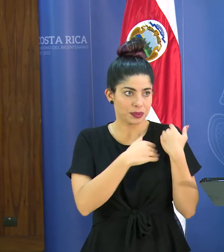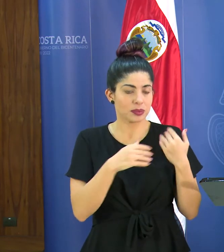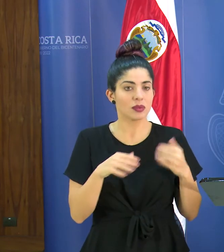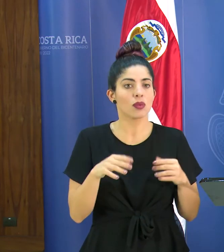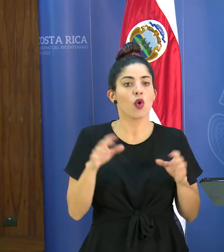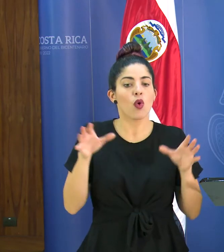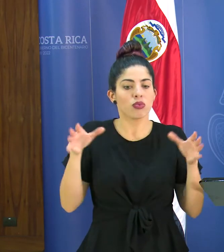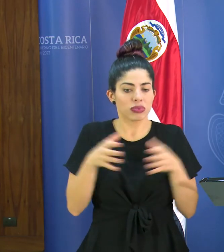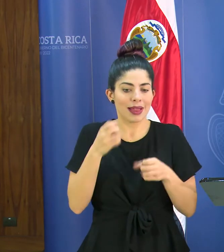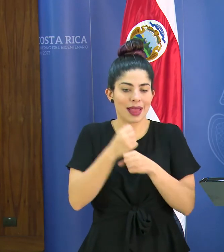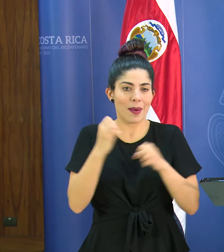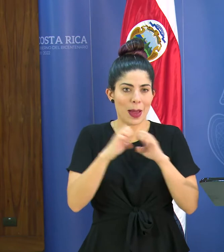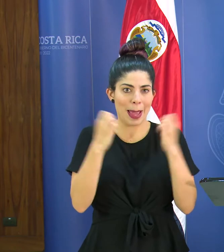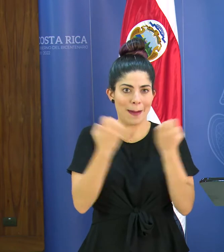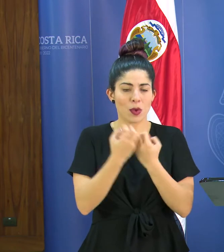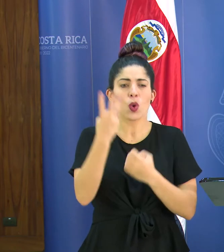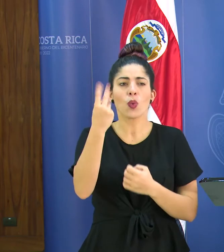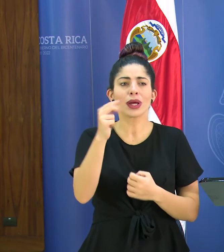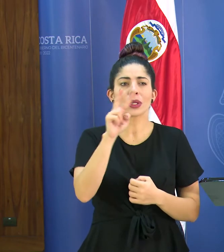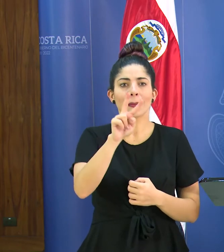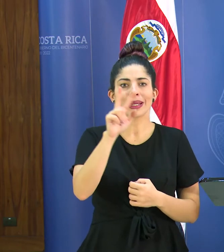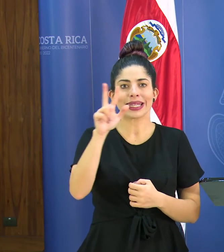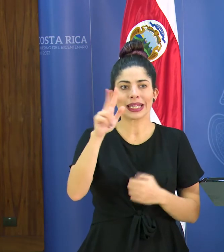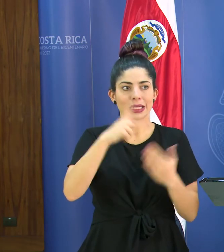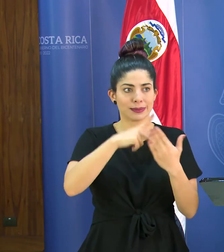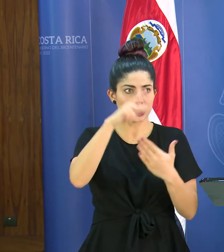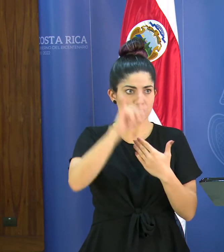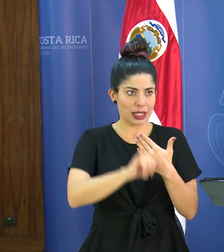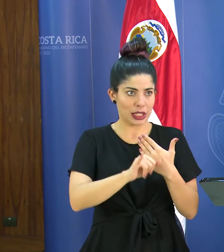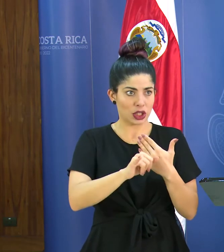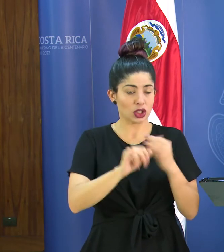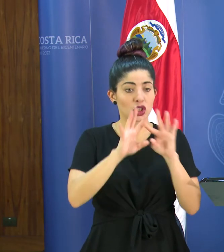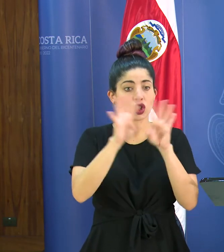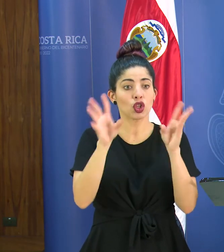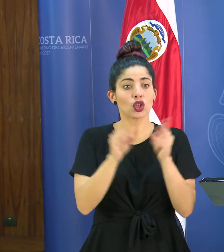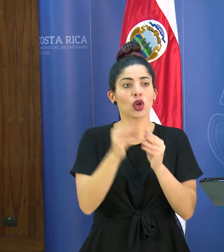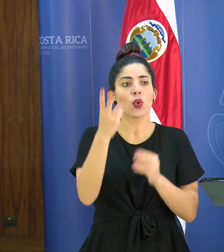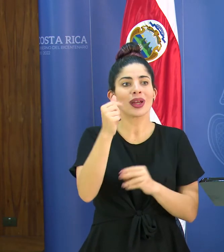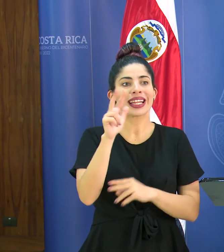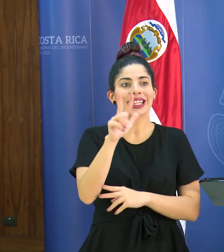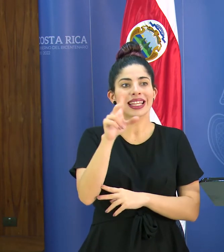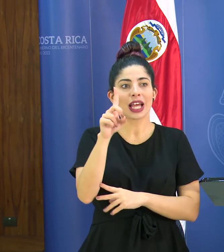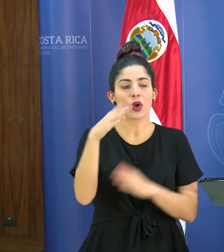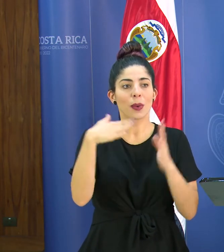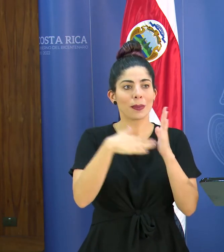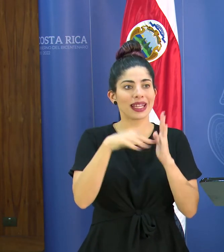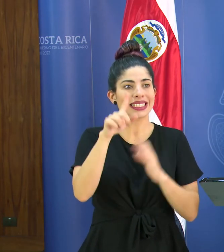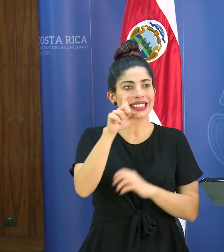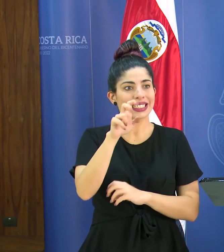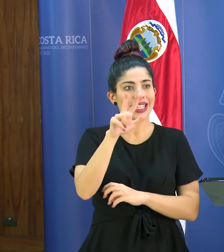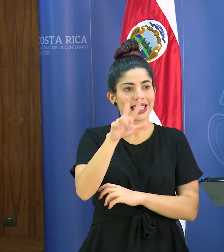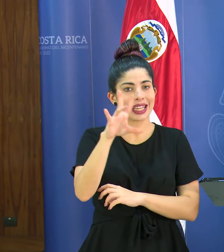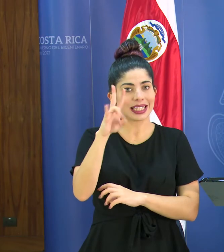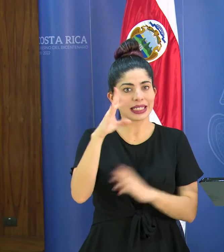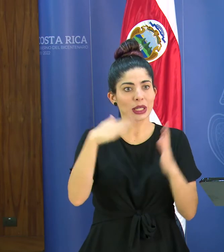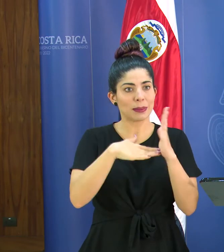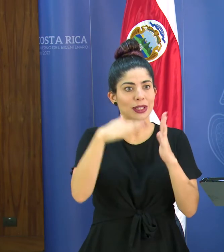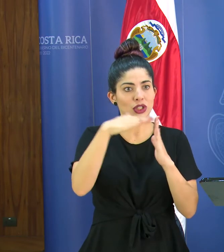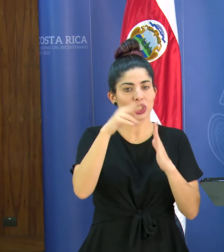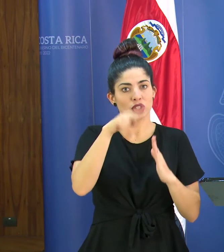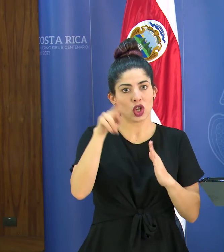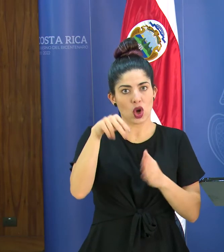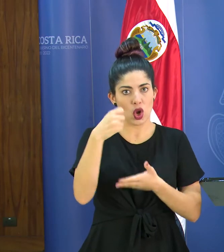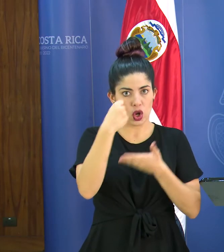forma conjunta son 23 proyectos para un total de 31 mil 137 millones de